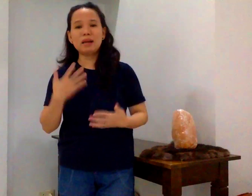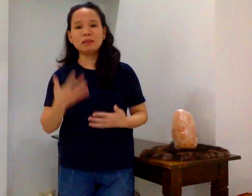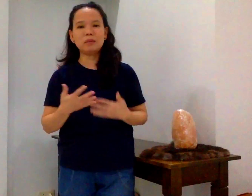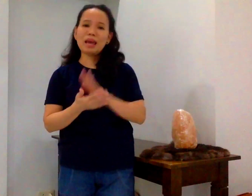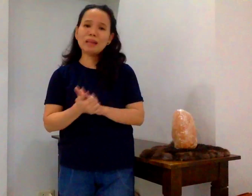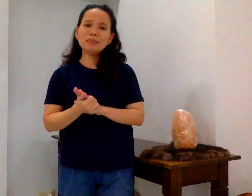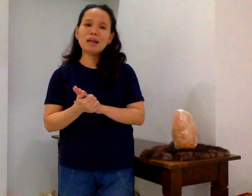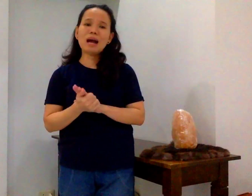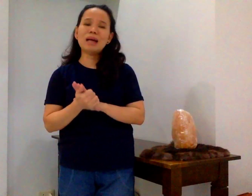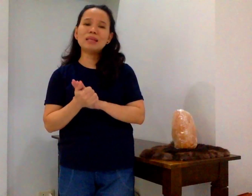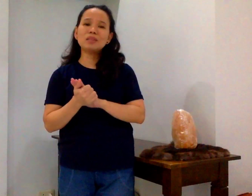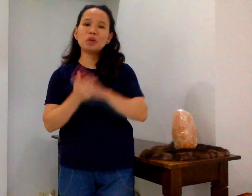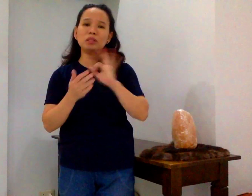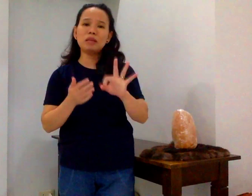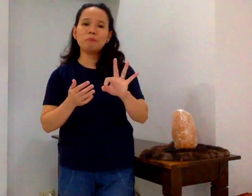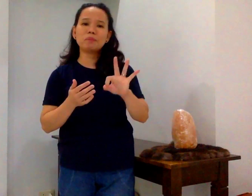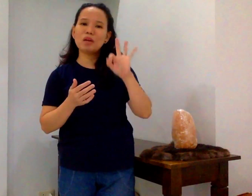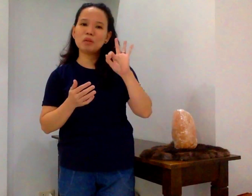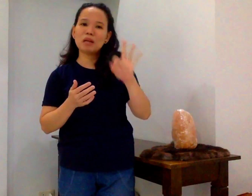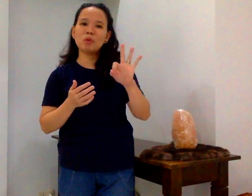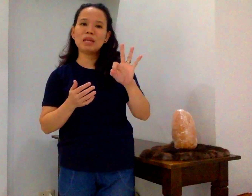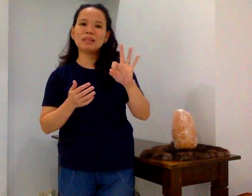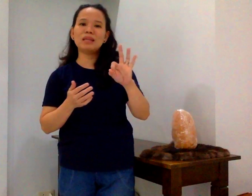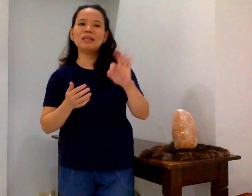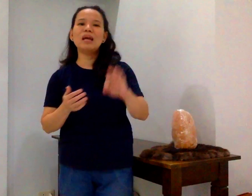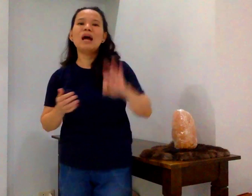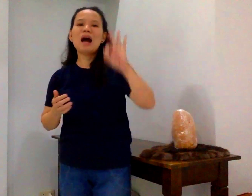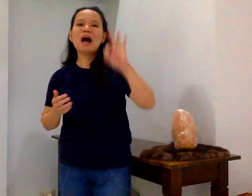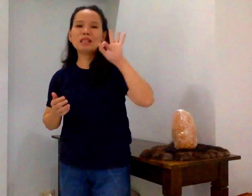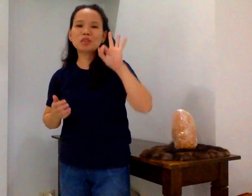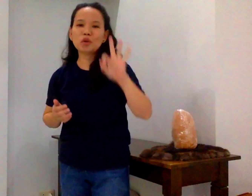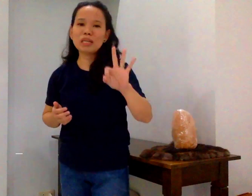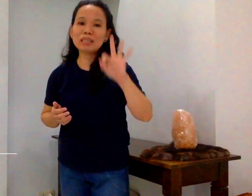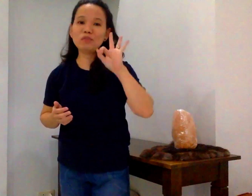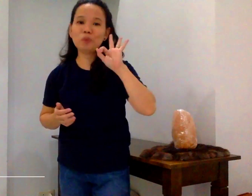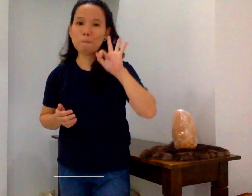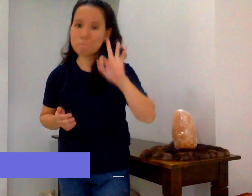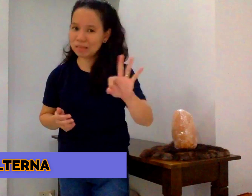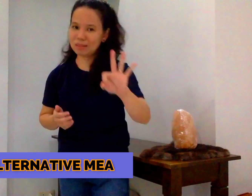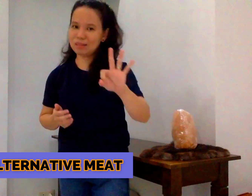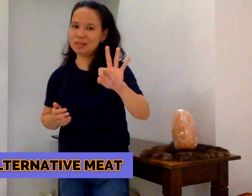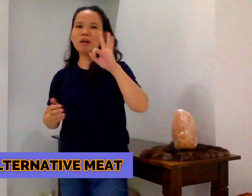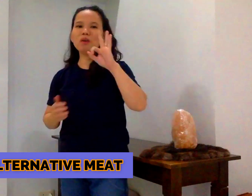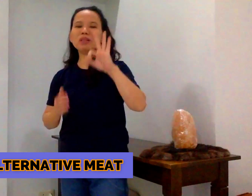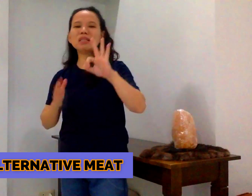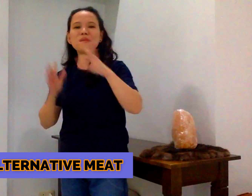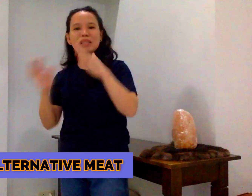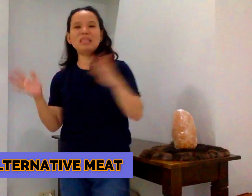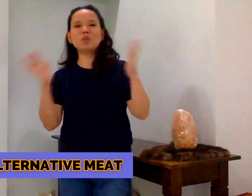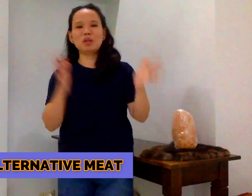healthy. And, ang aking third tip, anong gagawin natin? Alternative meat. Meron kami dito